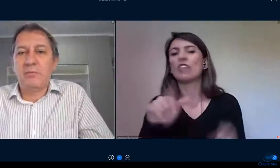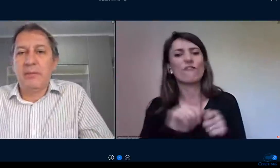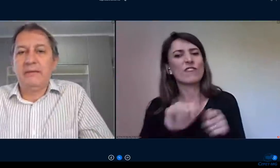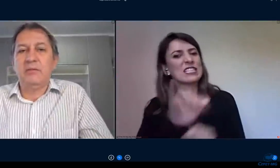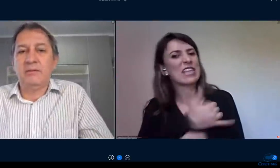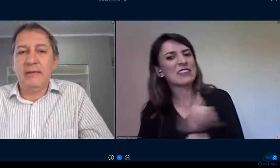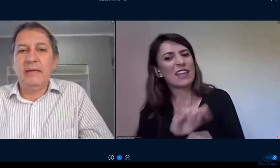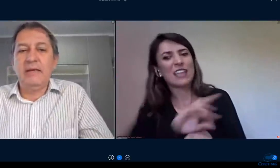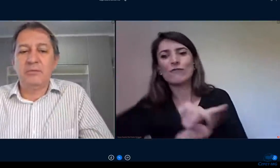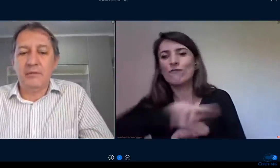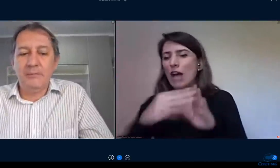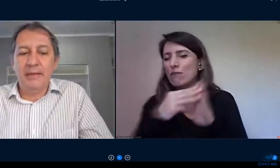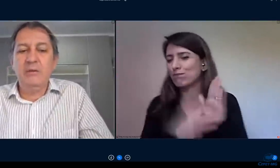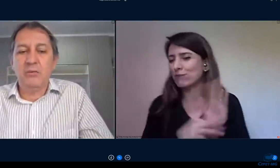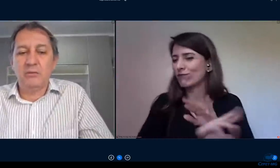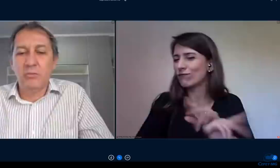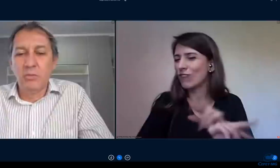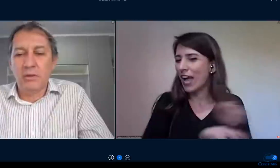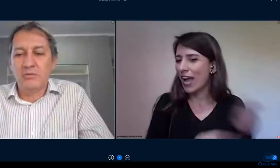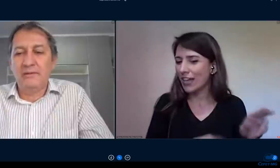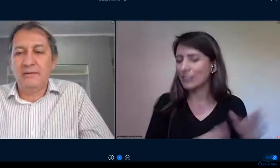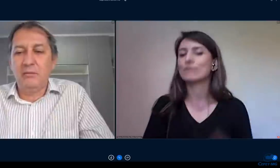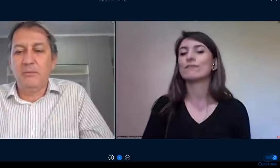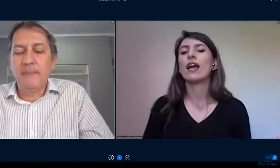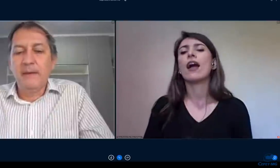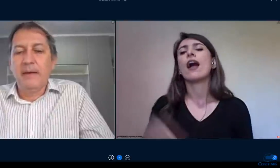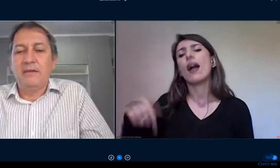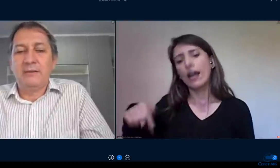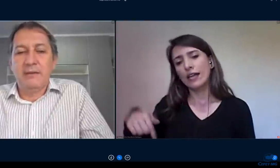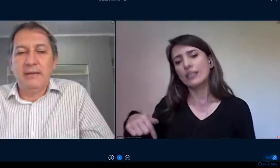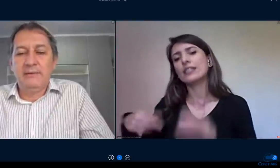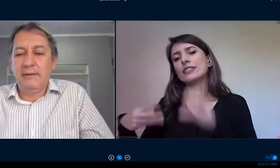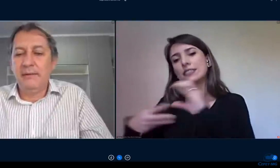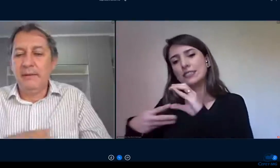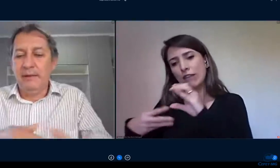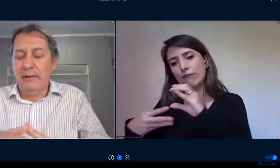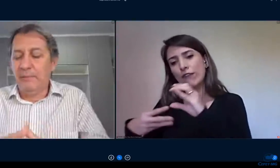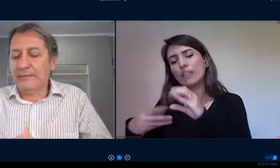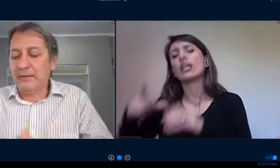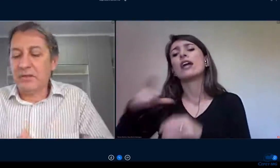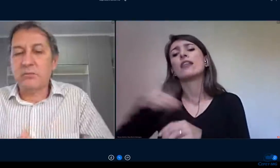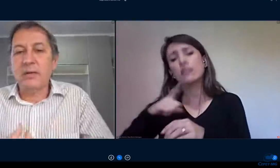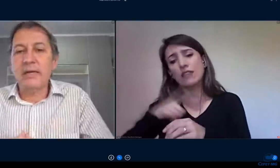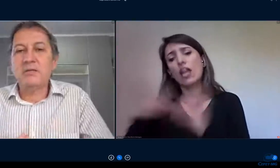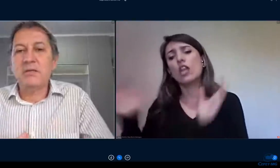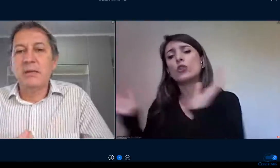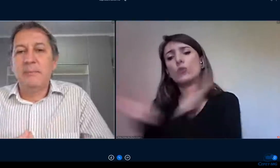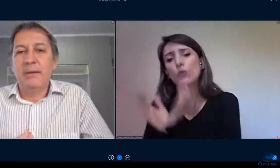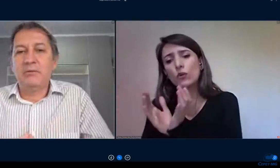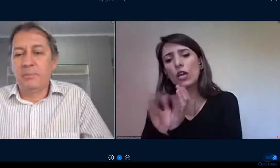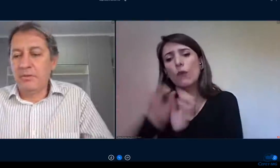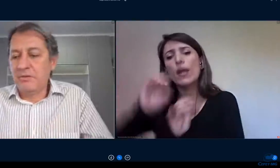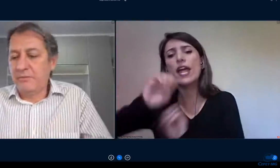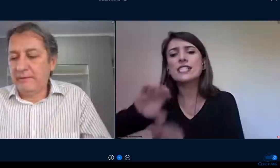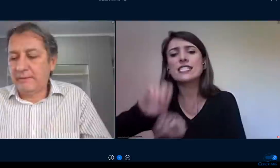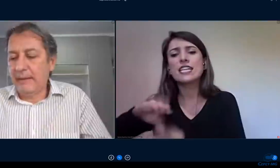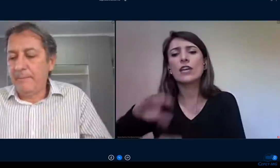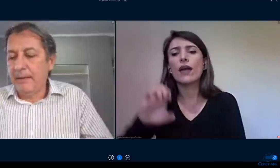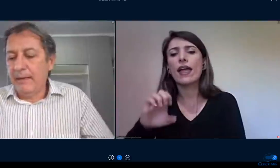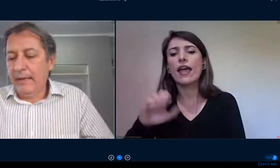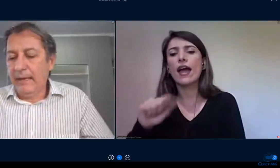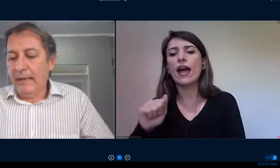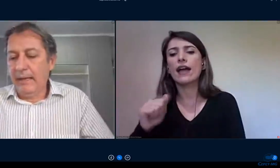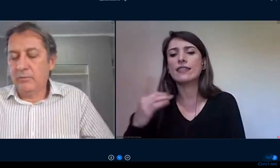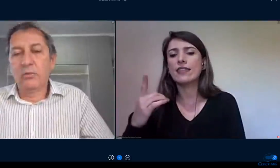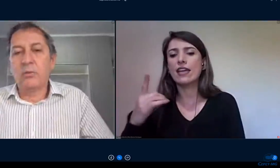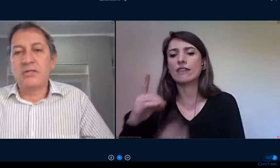Cefete por mais que nós tenhamos também o nosso núcleo de ensino à distância bastante atuante mas do ponto de vista